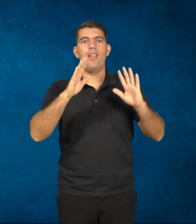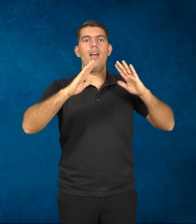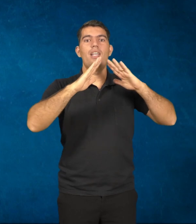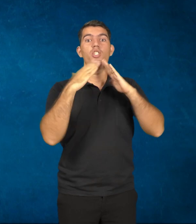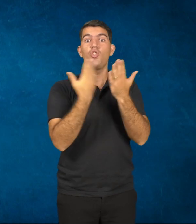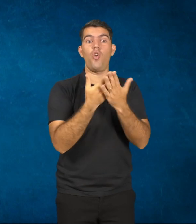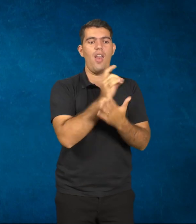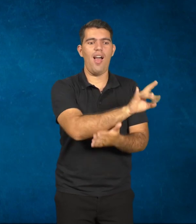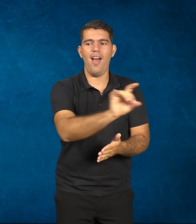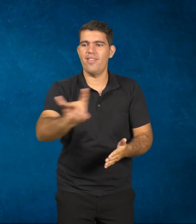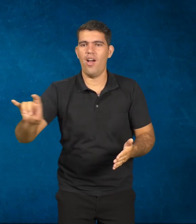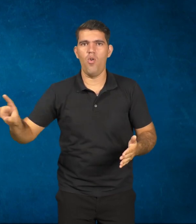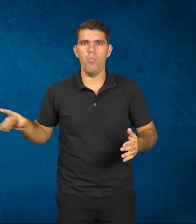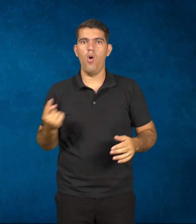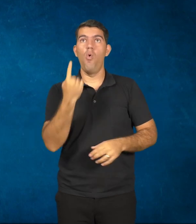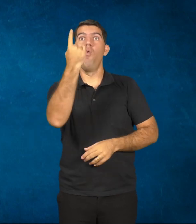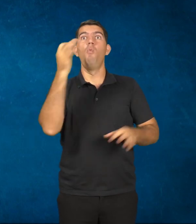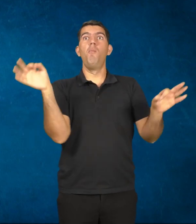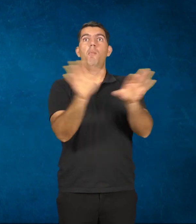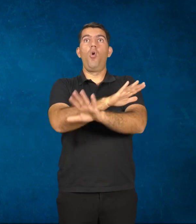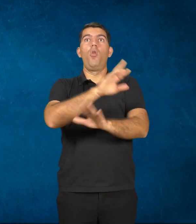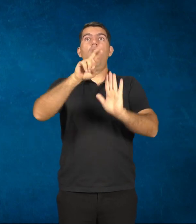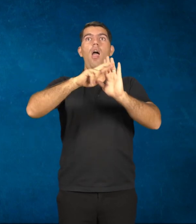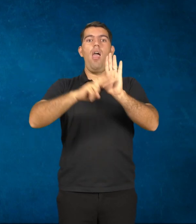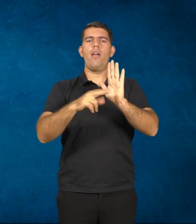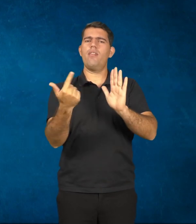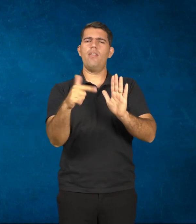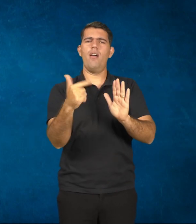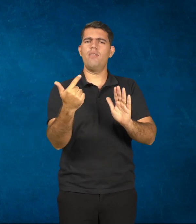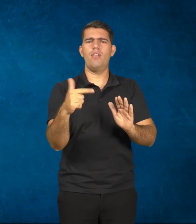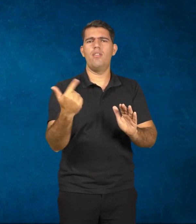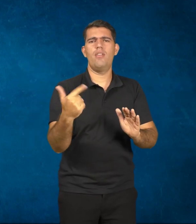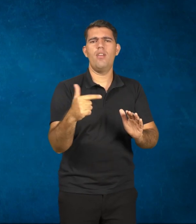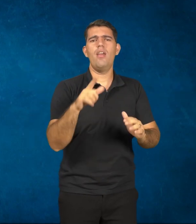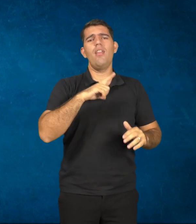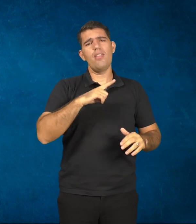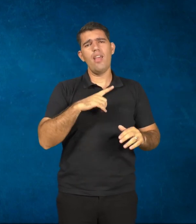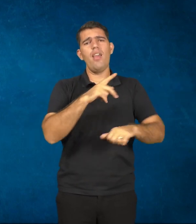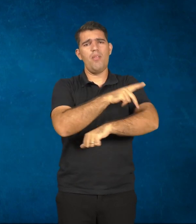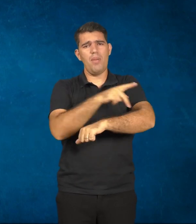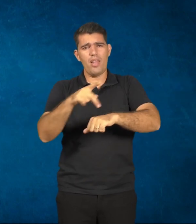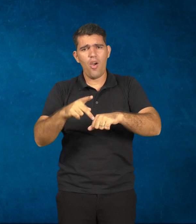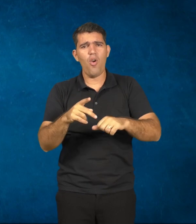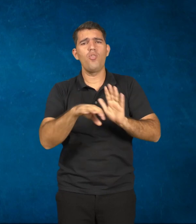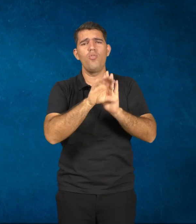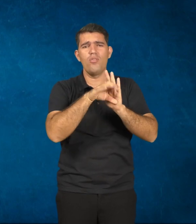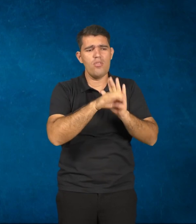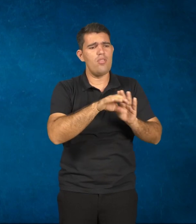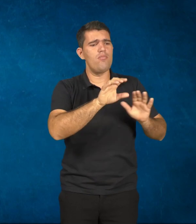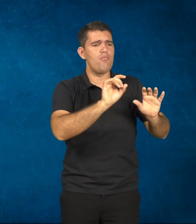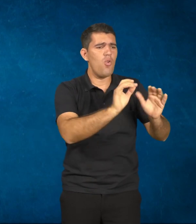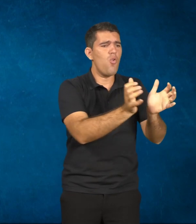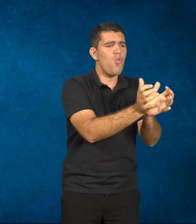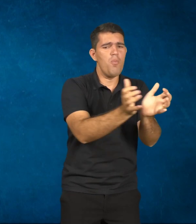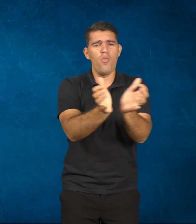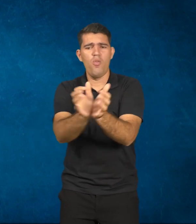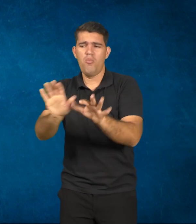receita única, há um projeto pedagógico a ser construído e consolidado em cada grupo. E o que funciona numa realidade pode não